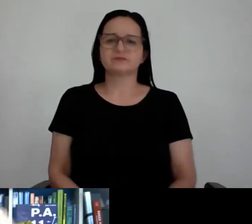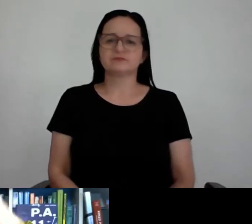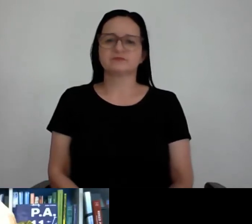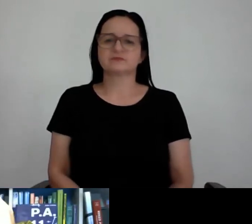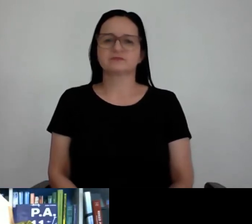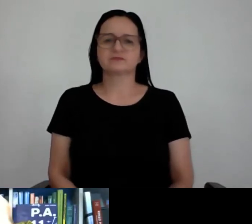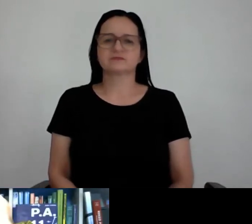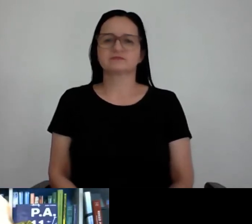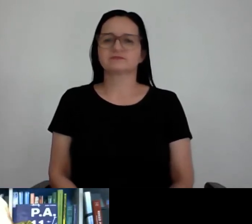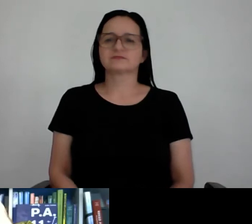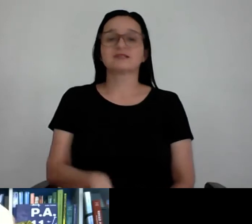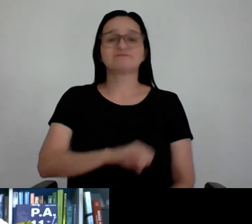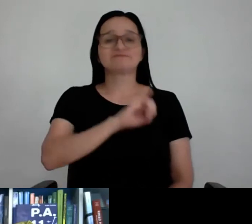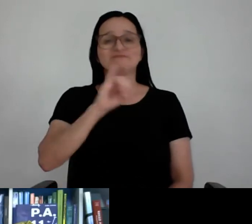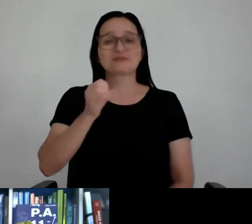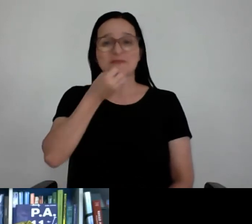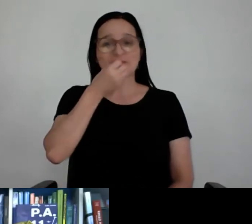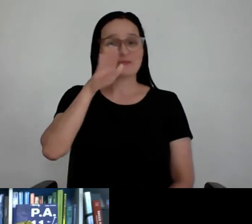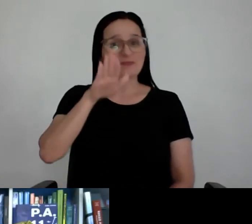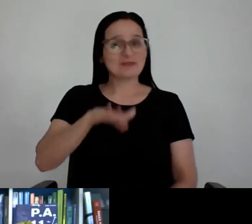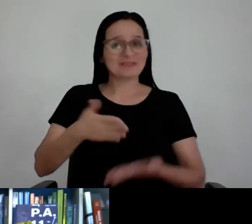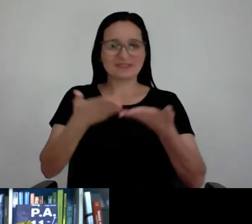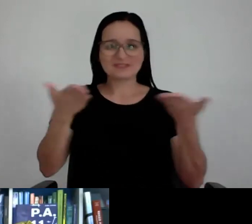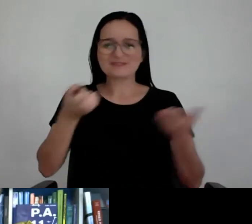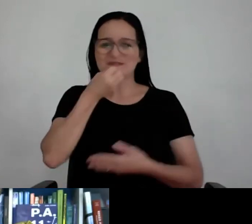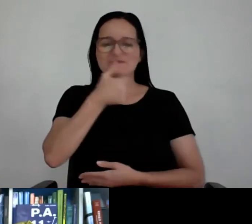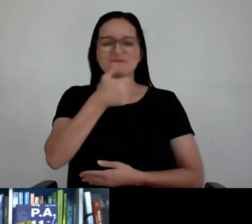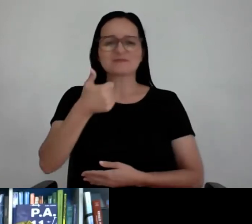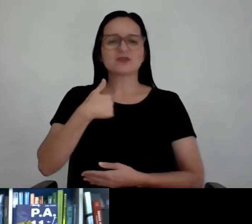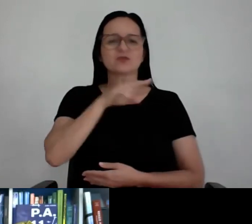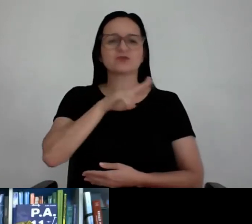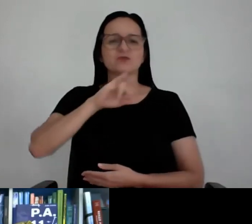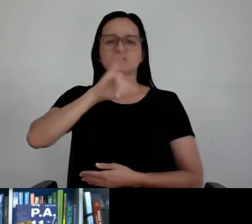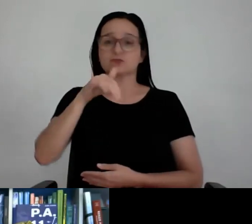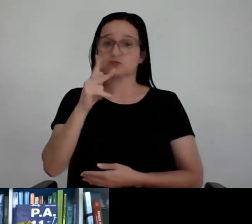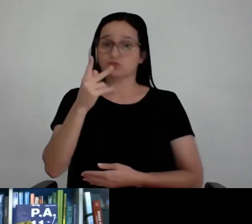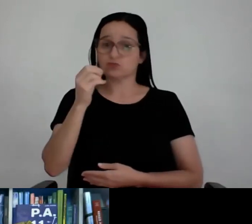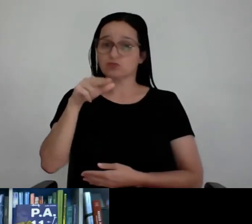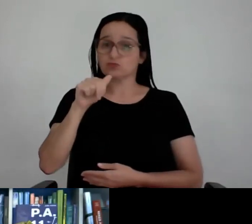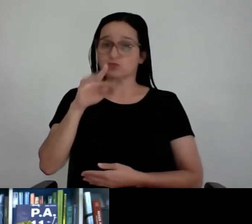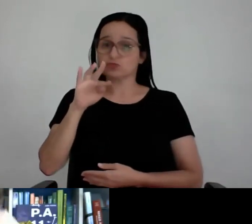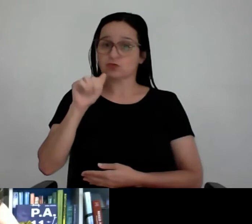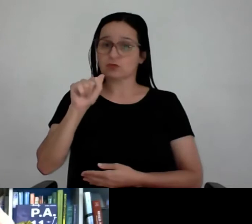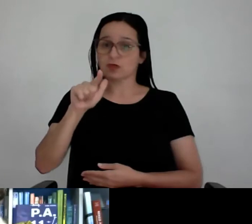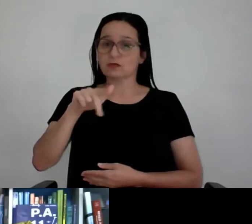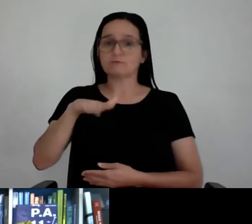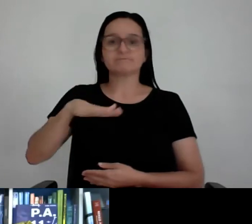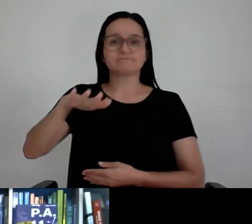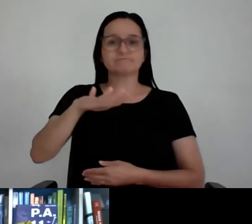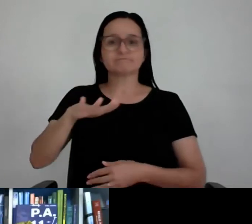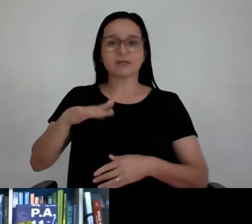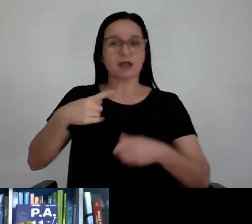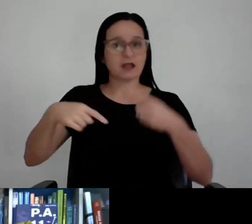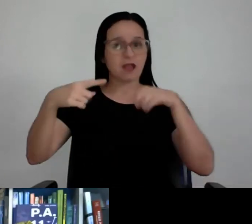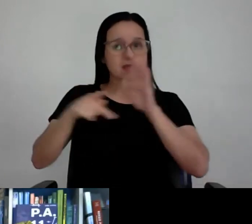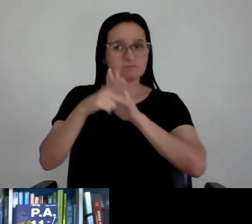Olá, pessoal. Boa tarde, tudo bem? Eu sou o Jonathan, da área de carreiras da sua instituição. A gente está bastante feliz de